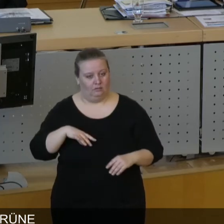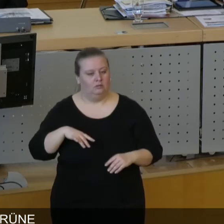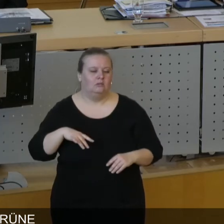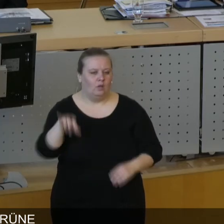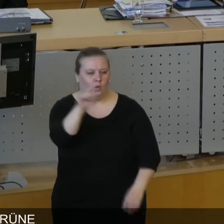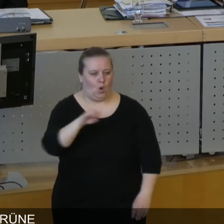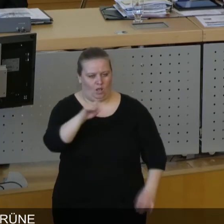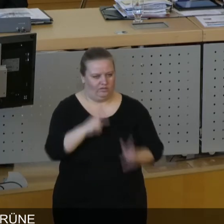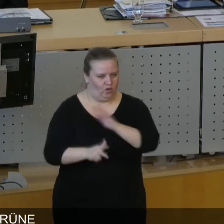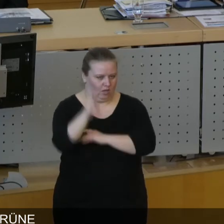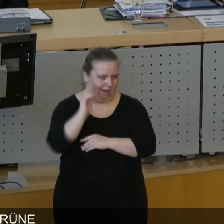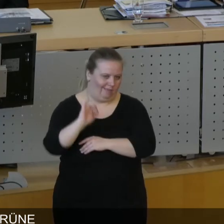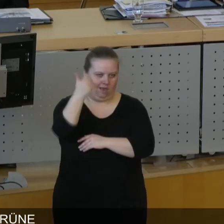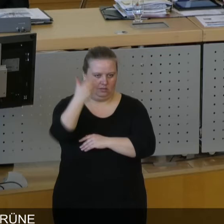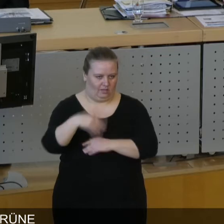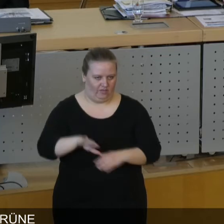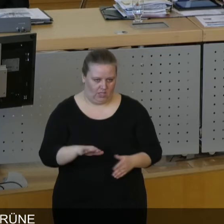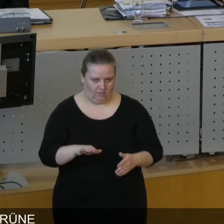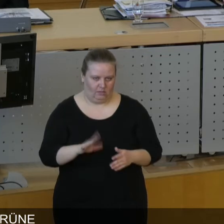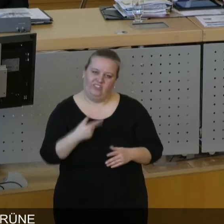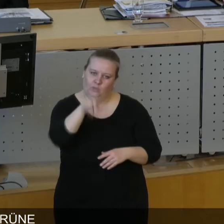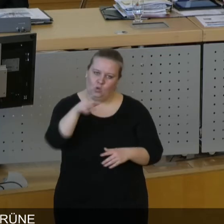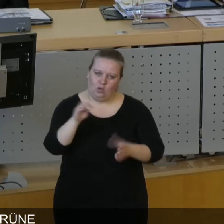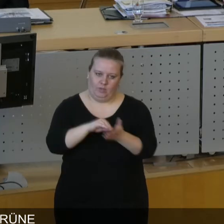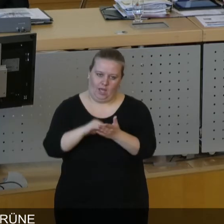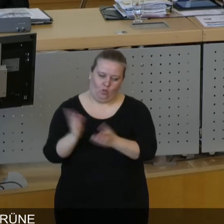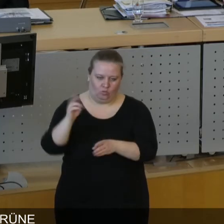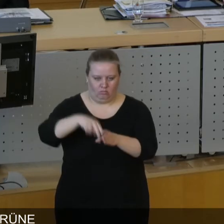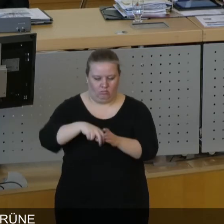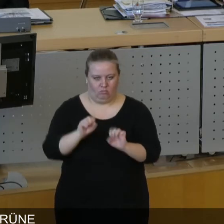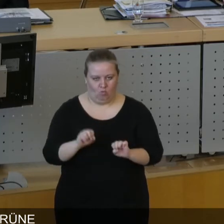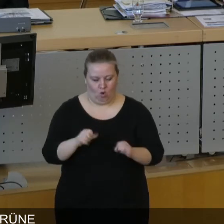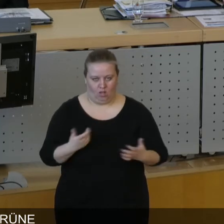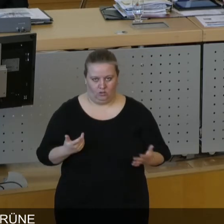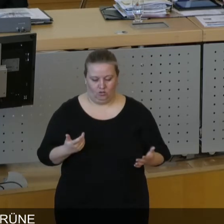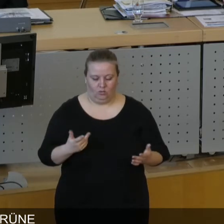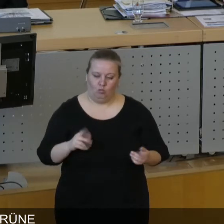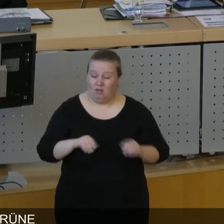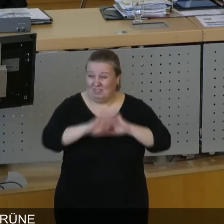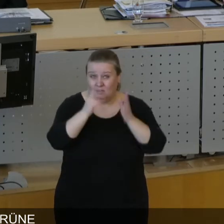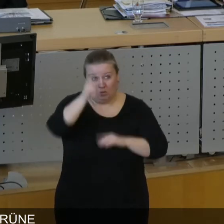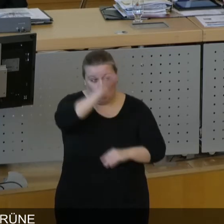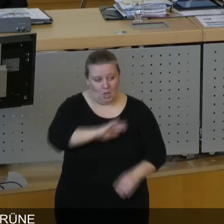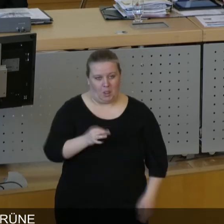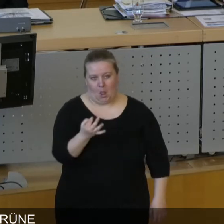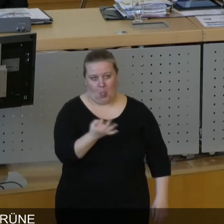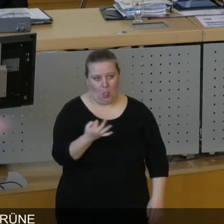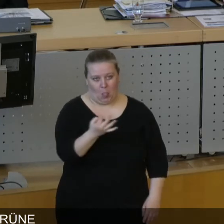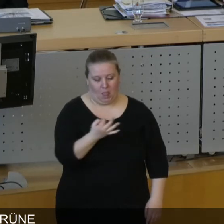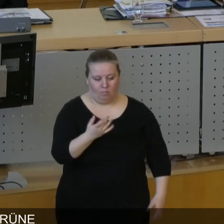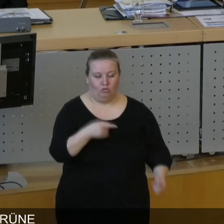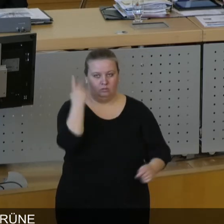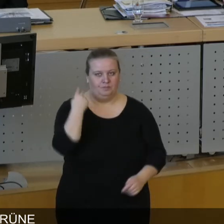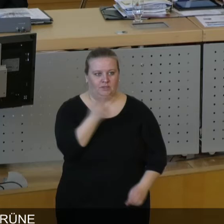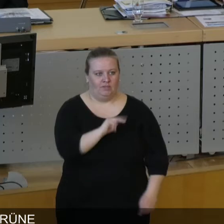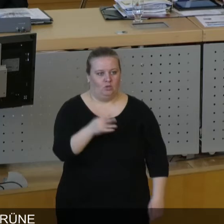Görlitz vor drei Jahren führend und hat dort eine Bürgerbeteiligungssatzung eingeführt. Aber in ganz Deutschland ist das ein Thema. Wir haben uns